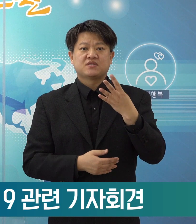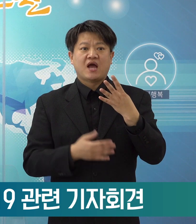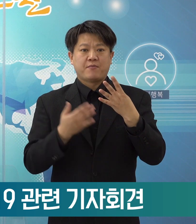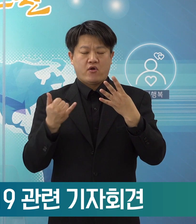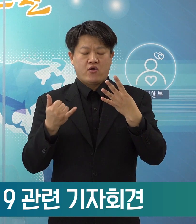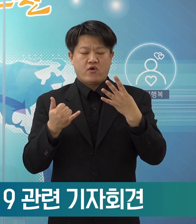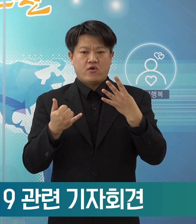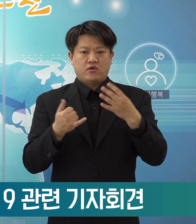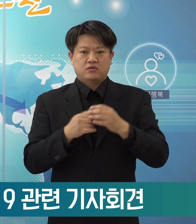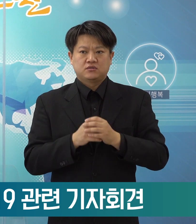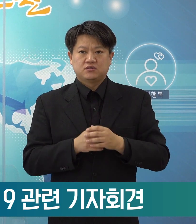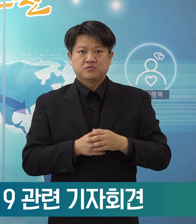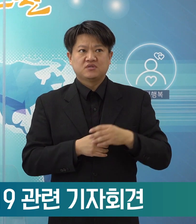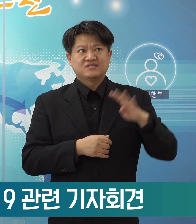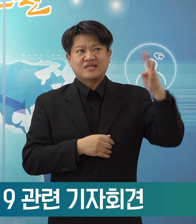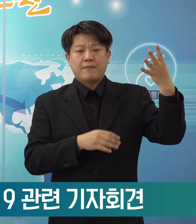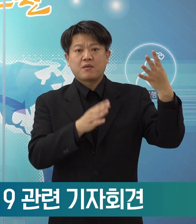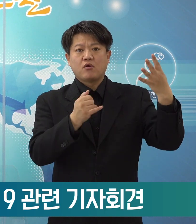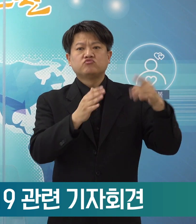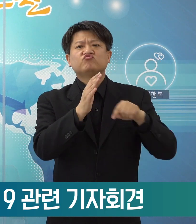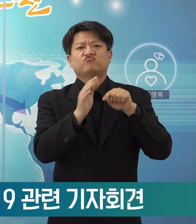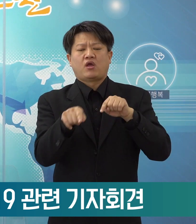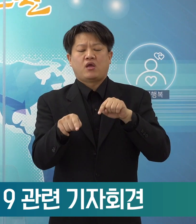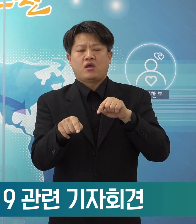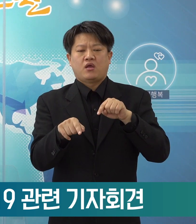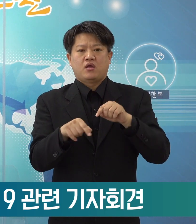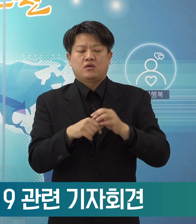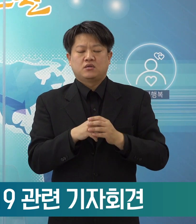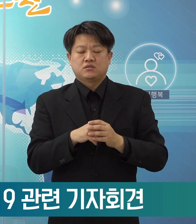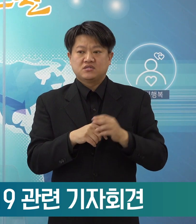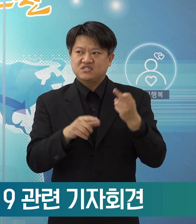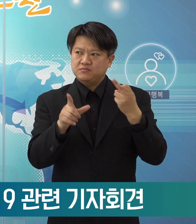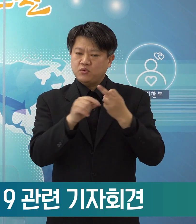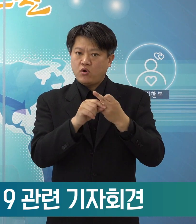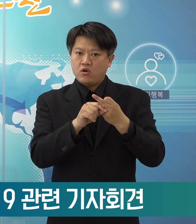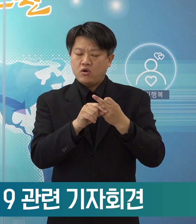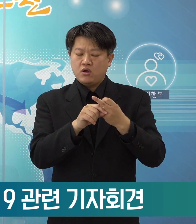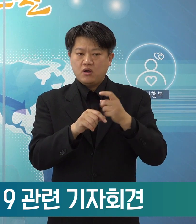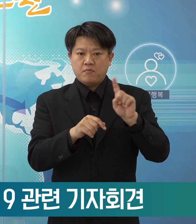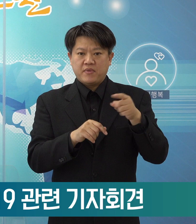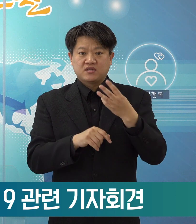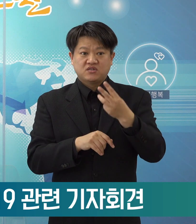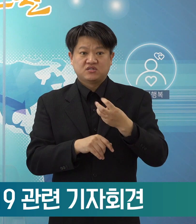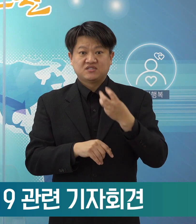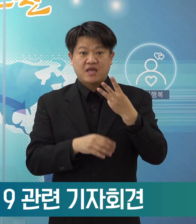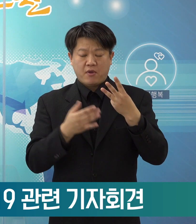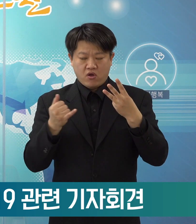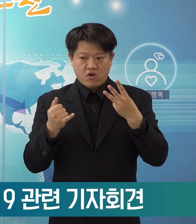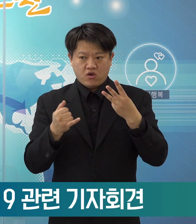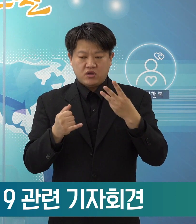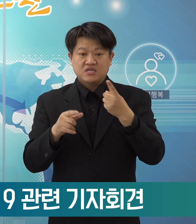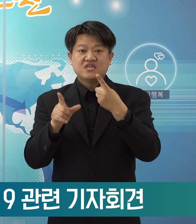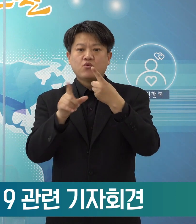400명 중에서 그것은 12월 달에 133명 1월 달에